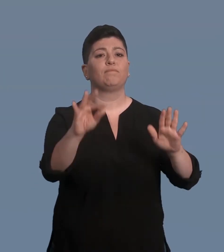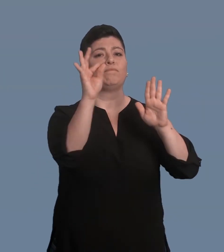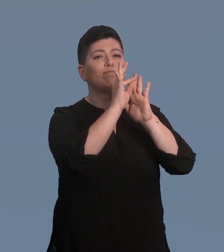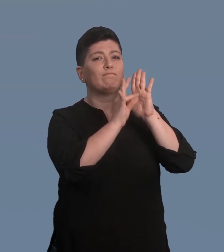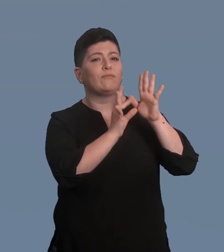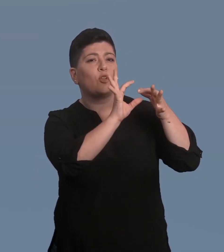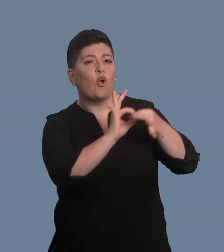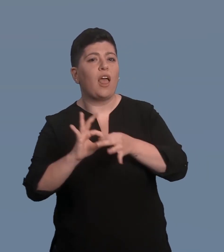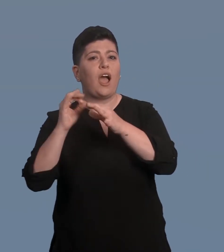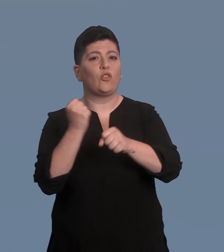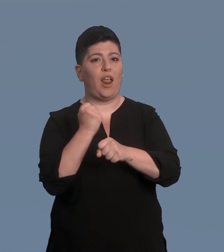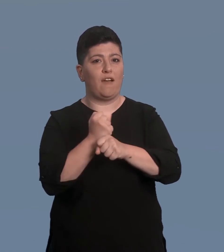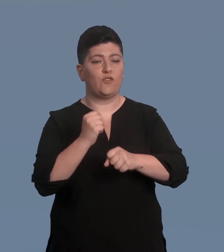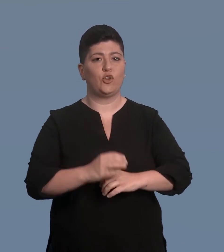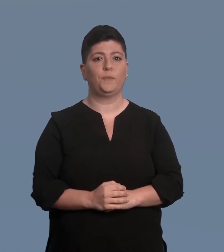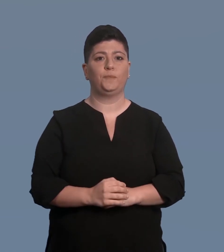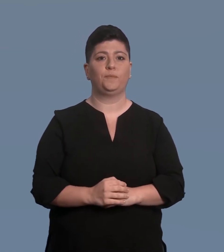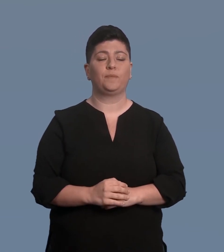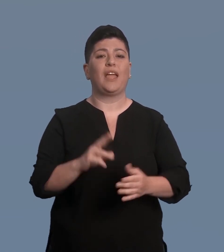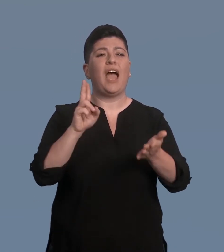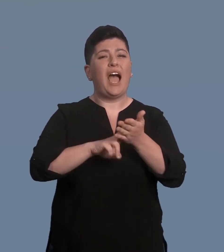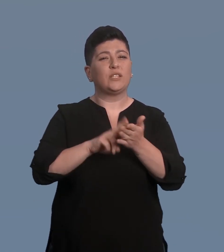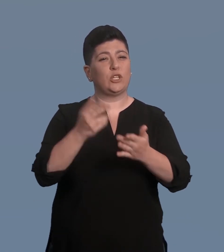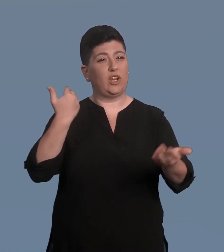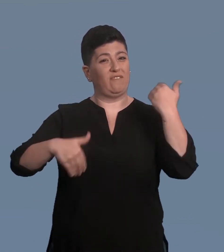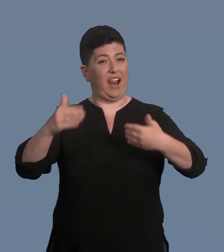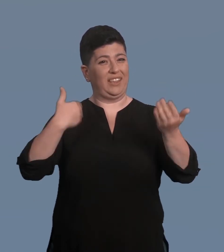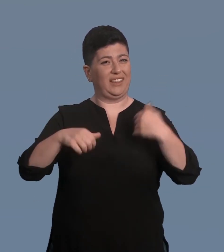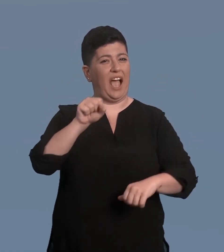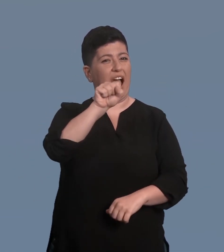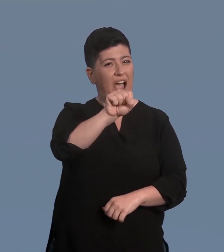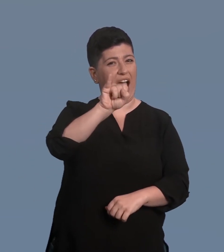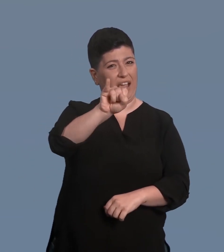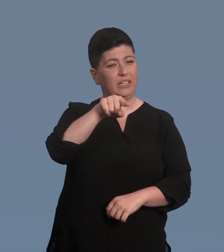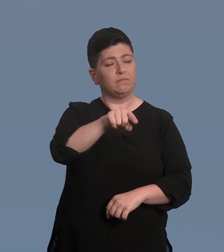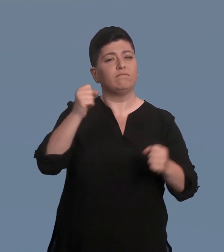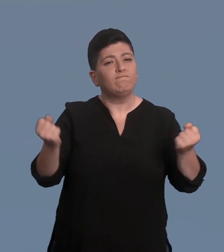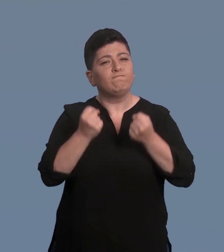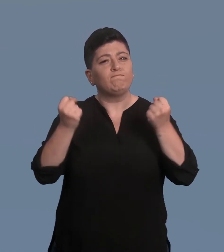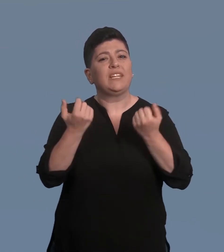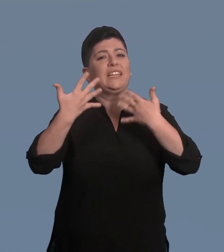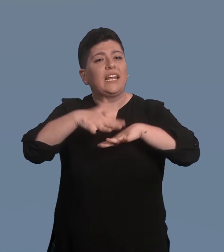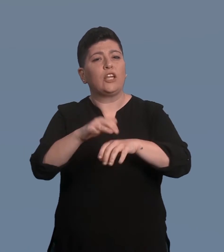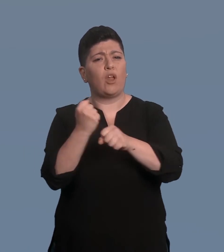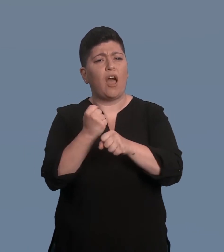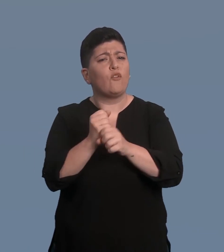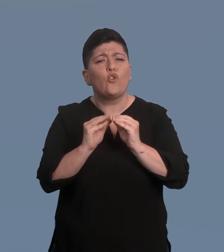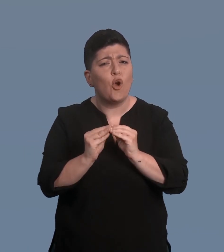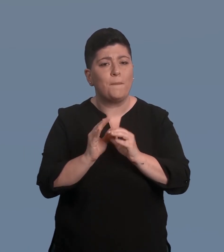Misure vigenti. Lavoro. L'assicurazione in validità promuove l'integrazione professionale, in particolare